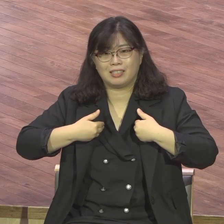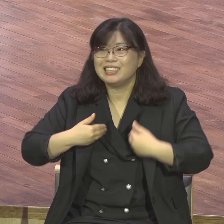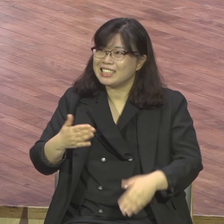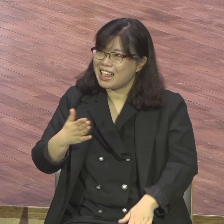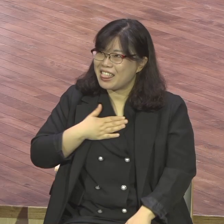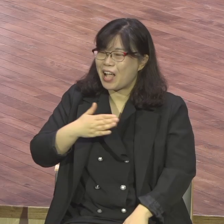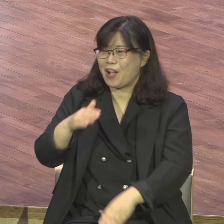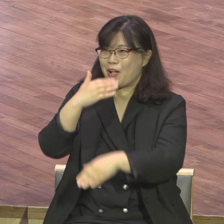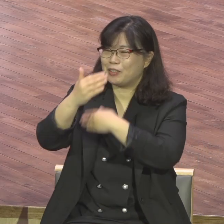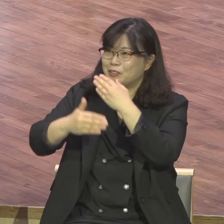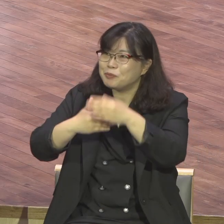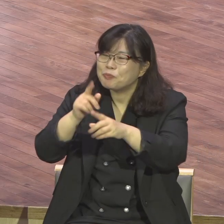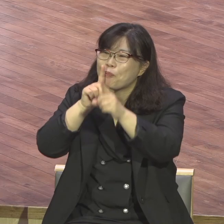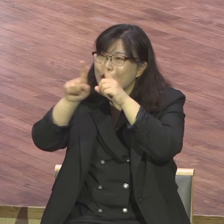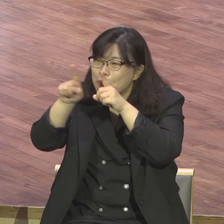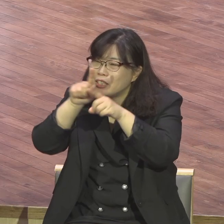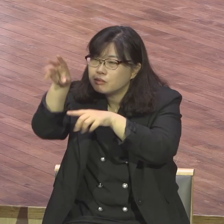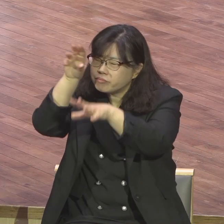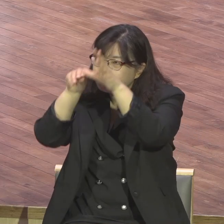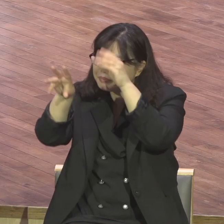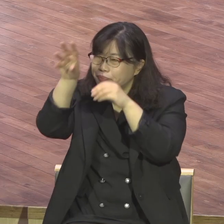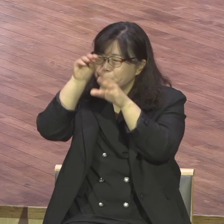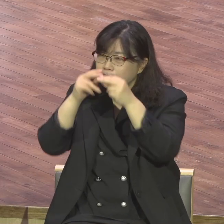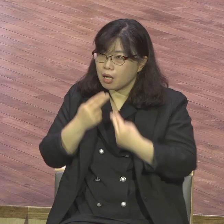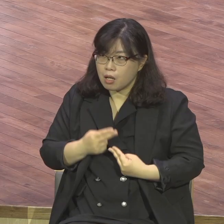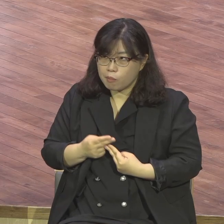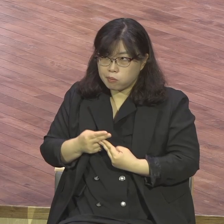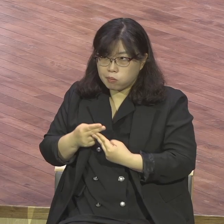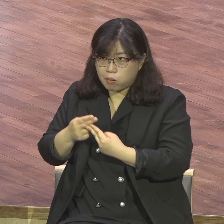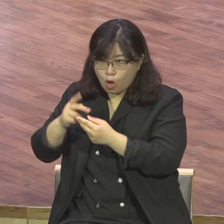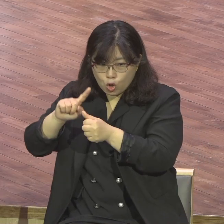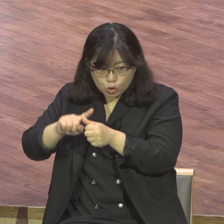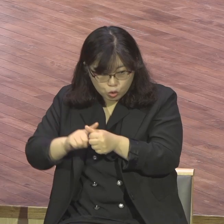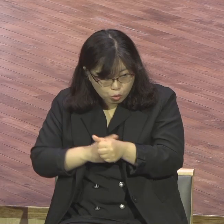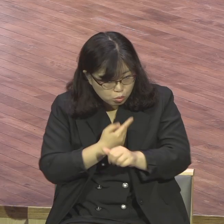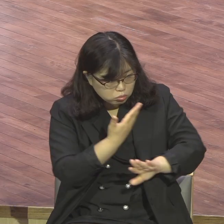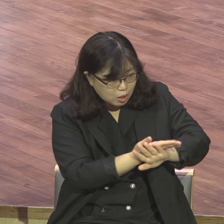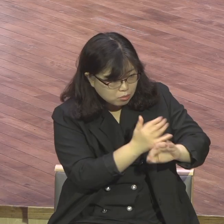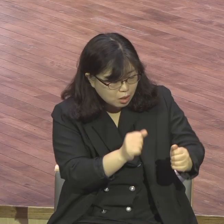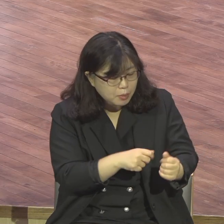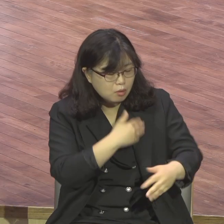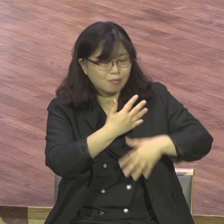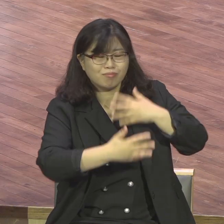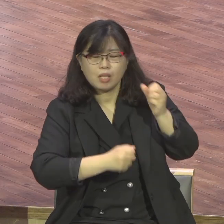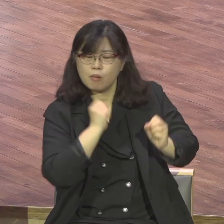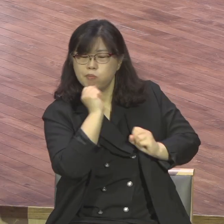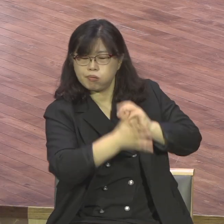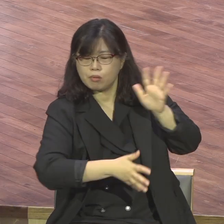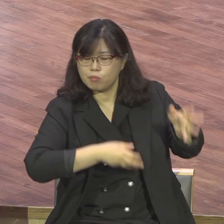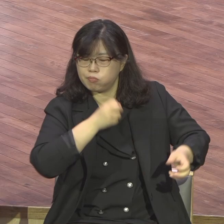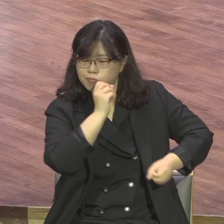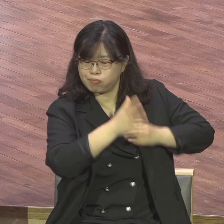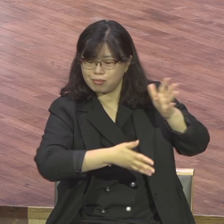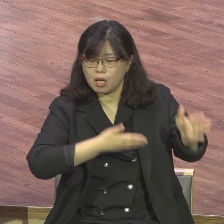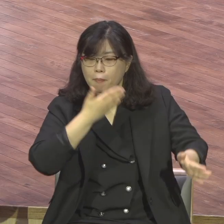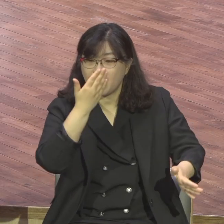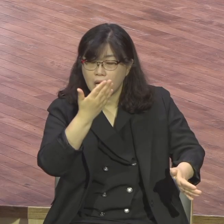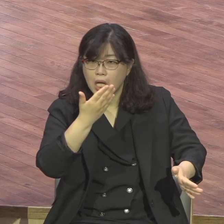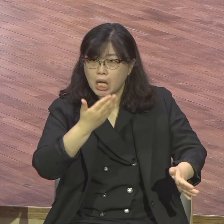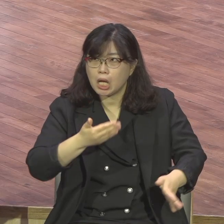받았기 때문에 영향이 입혀지게 돼 있어요 그런 힘이 생긴다니까 전에는 그건 못했어요 예배 선고